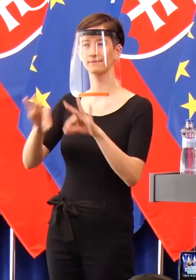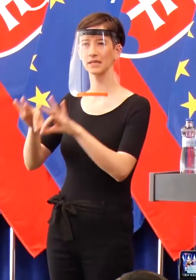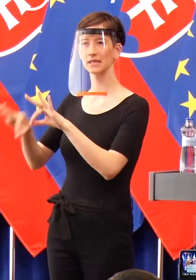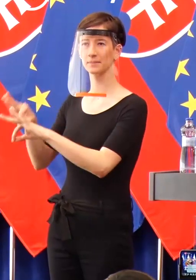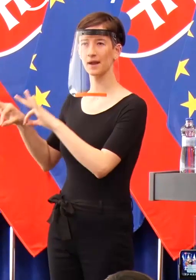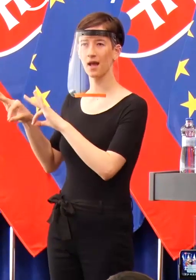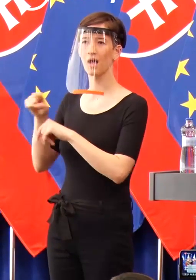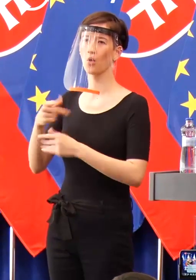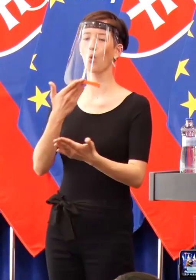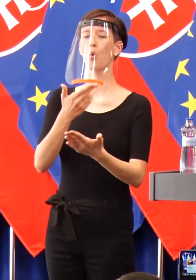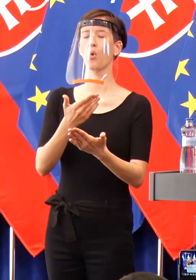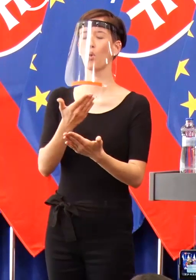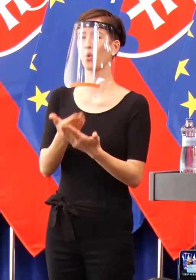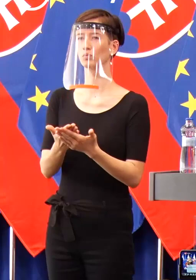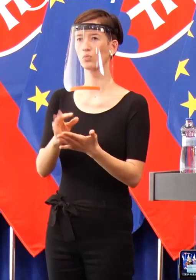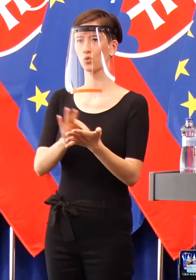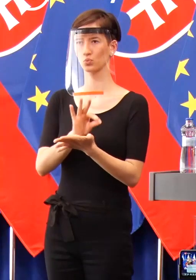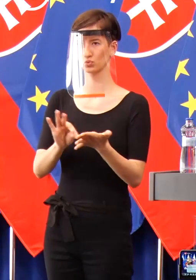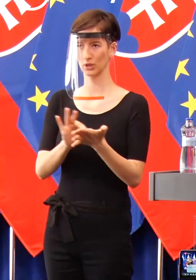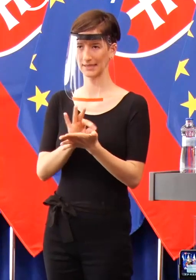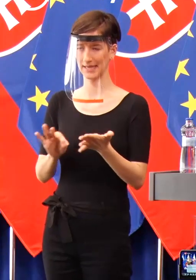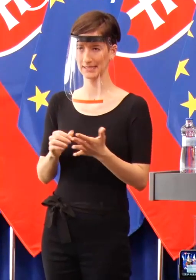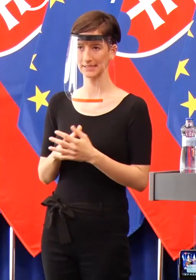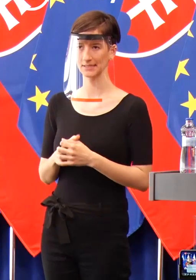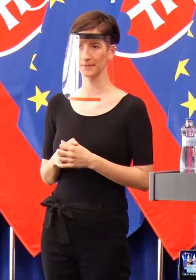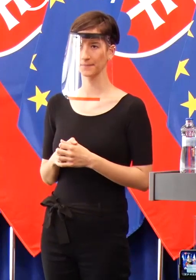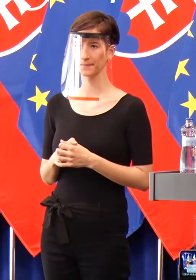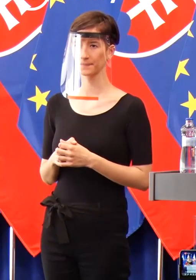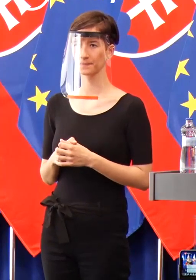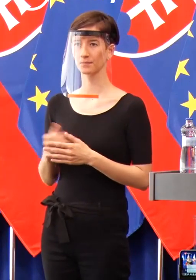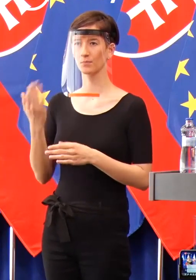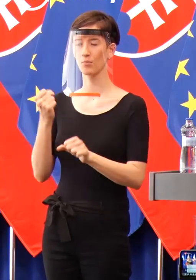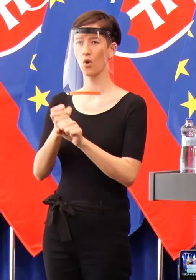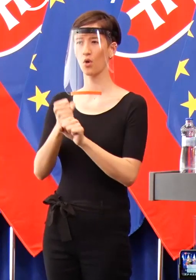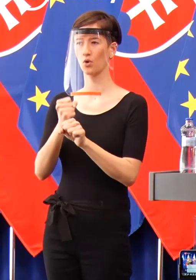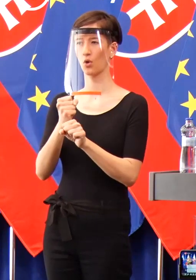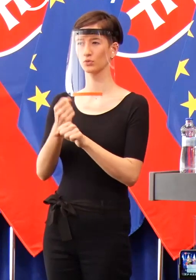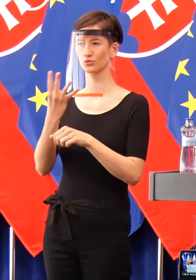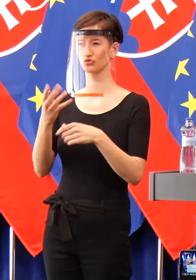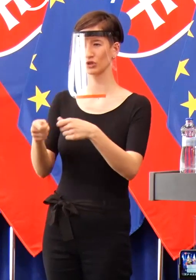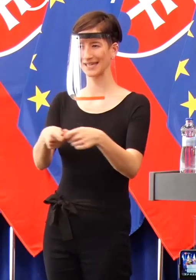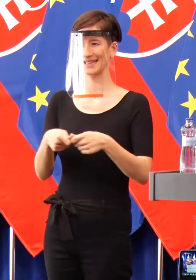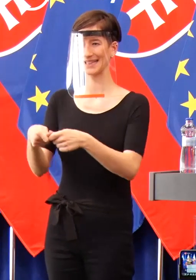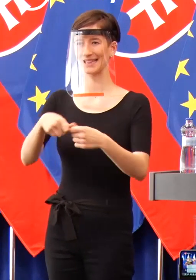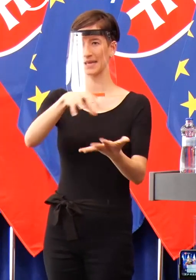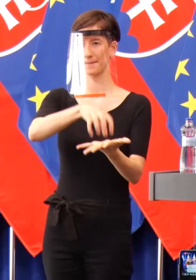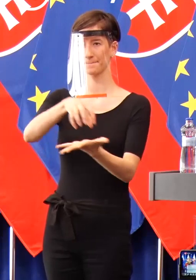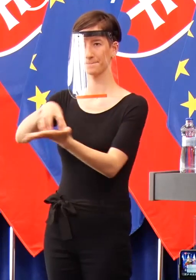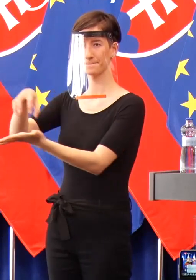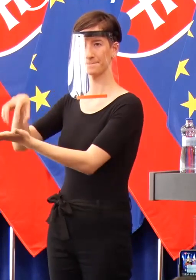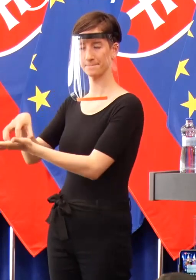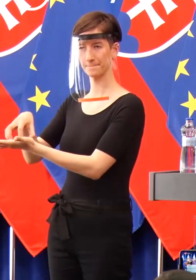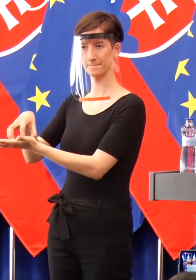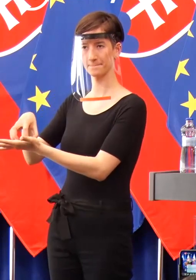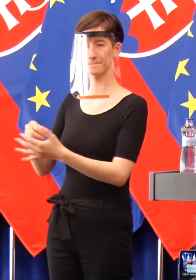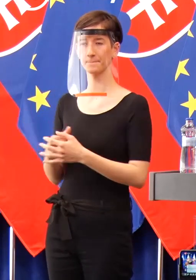testování ako prvé. Podľa určitých kriterií pracovali 4 odberové týmy s tým, že do